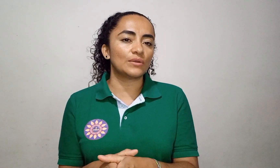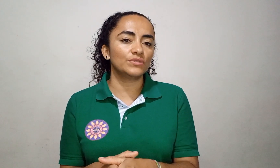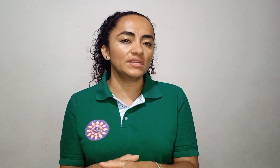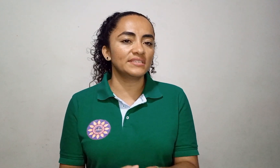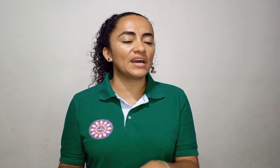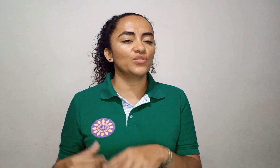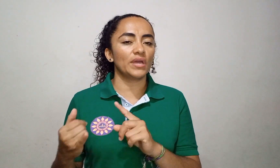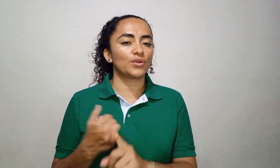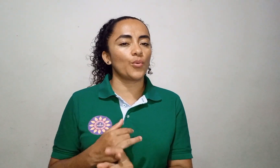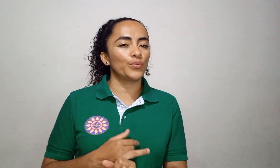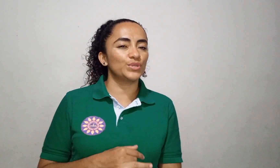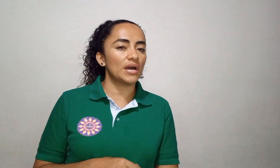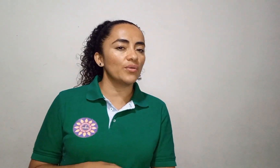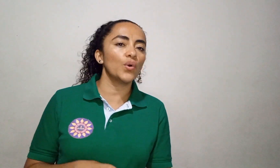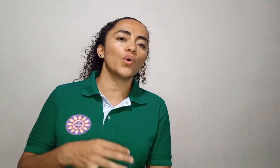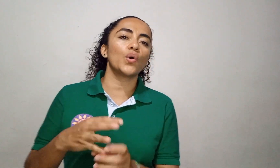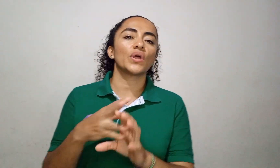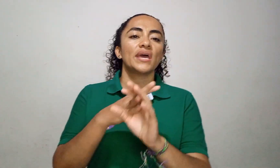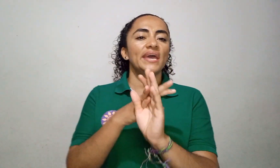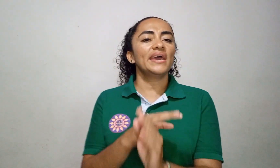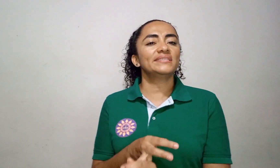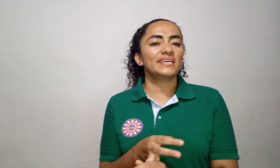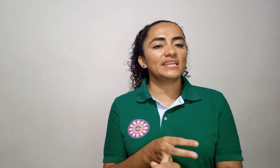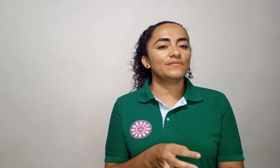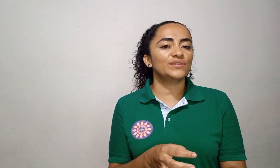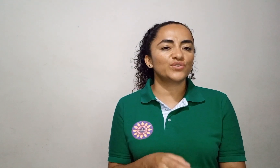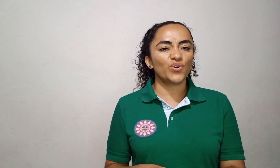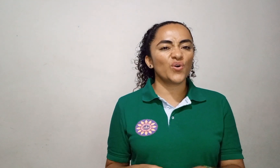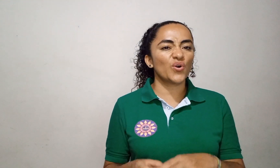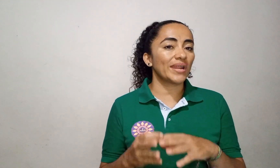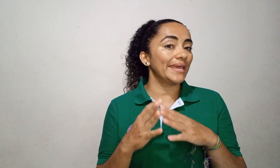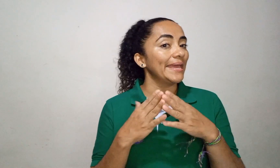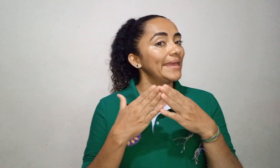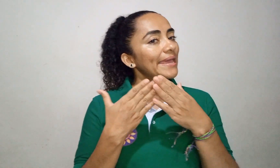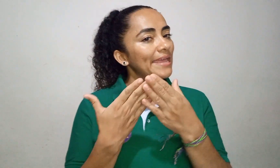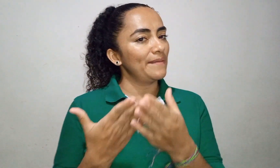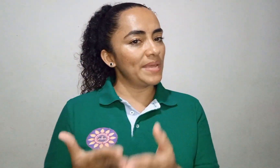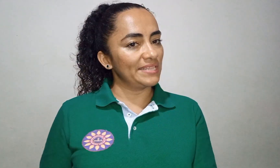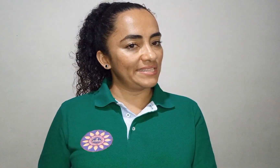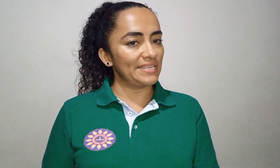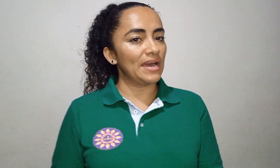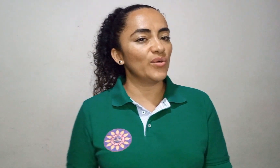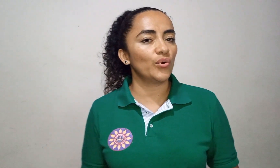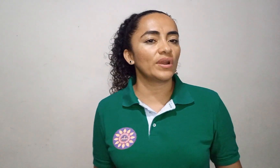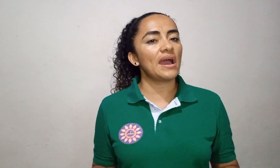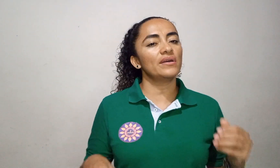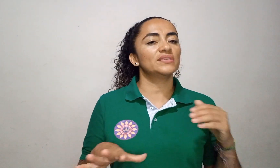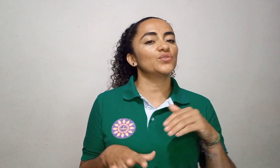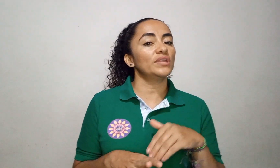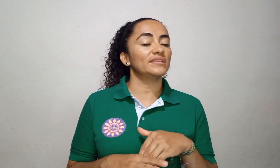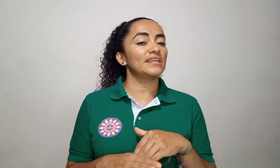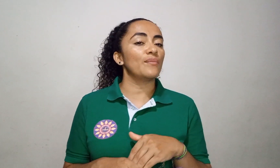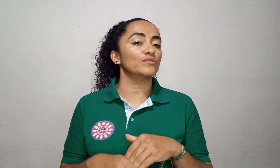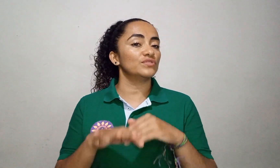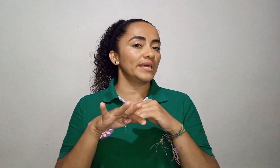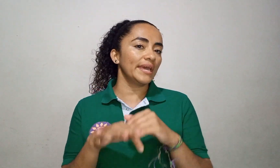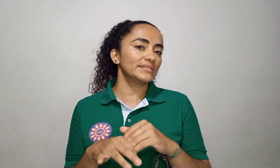utilizando el computador, el televisor, el ventilador. A veces conectamos el